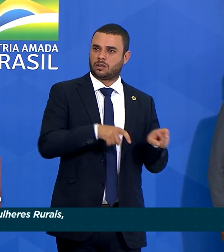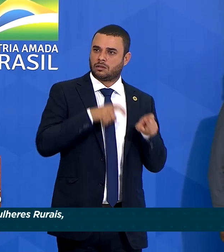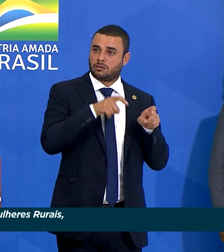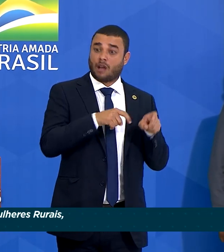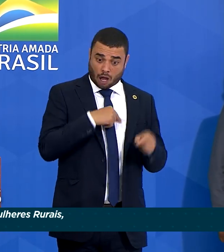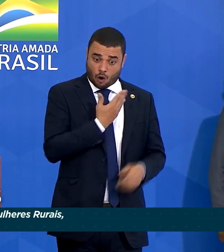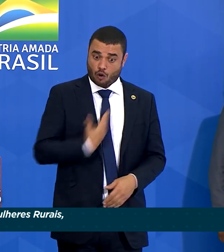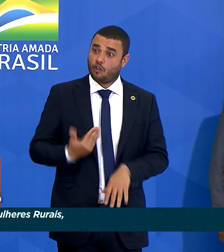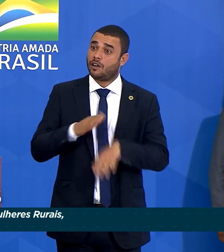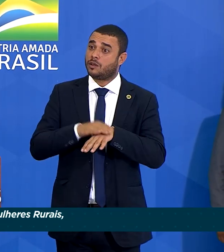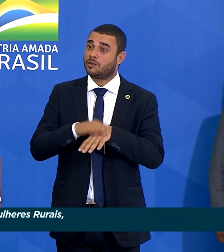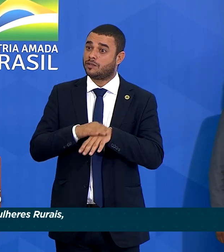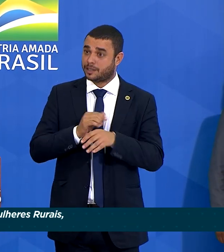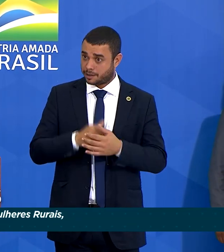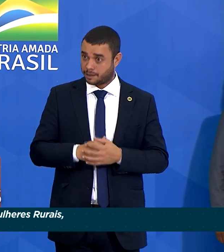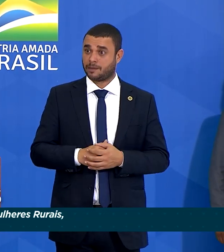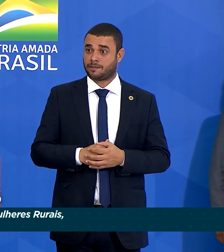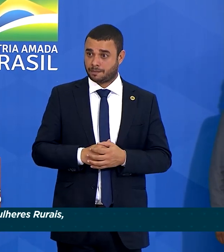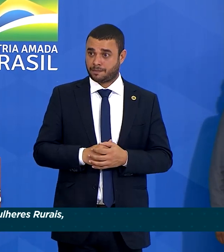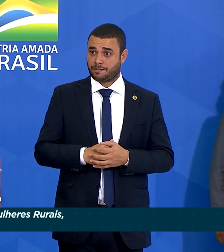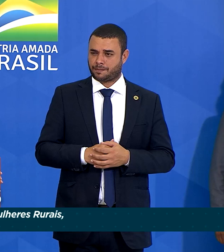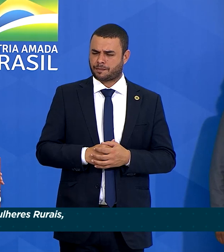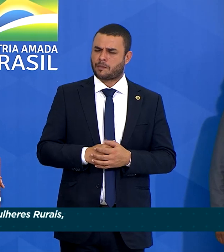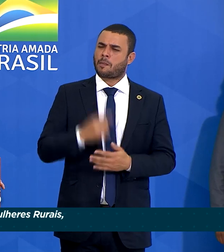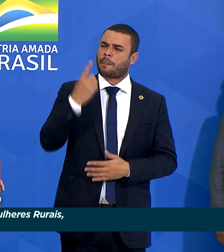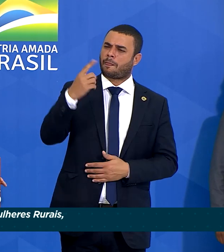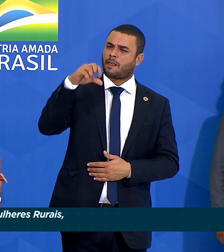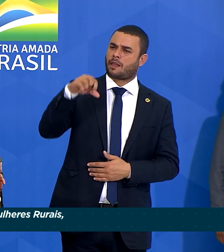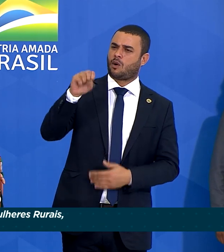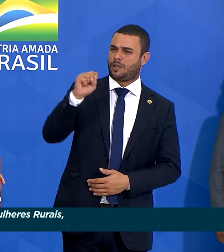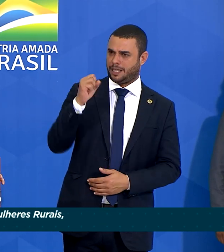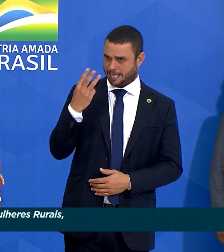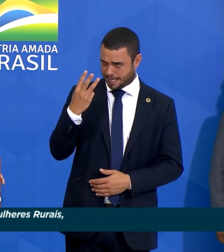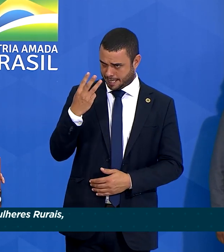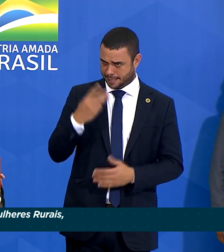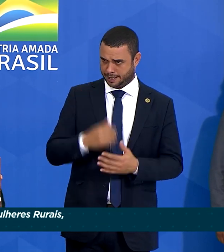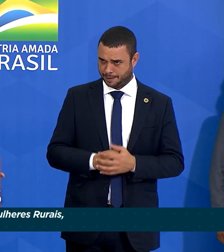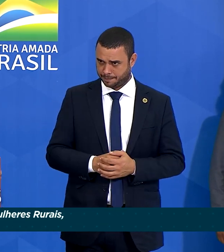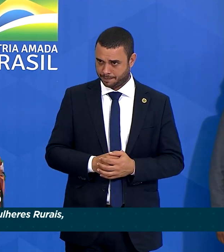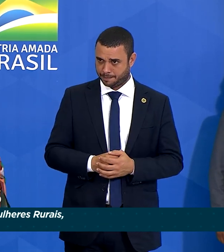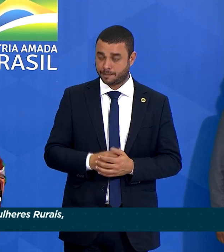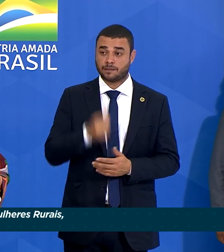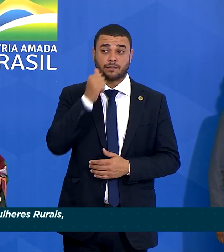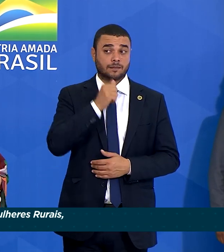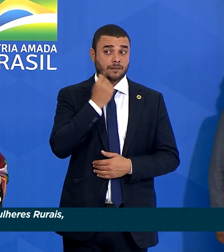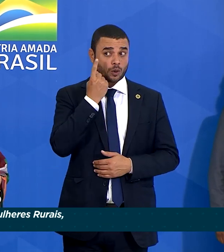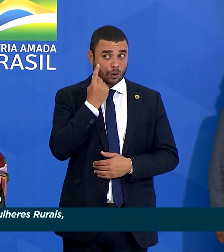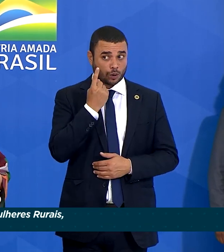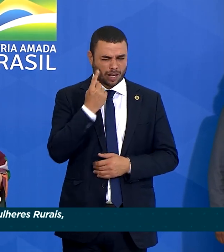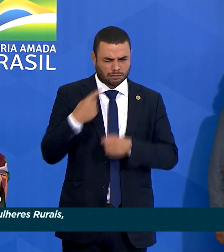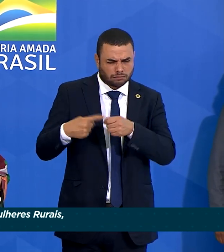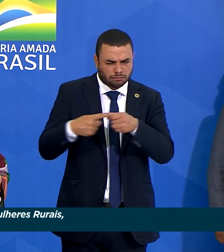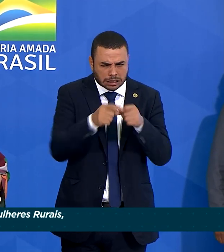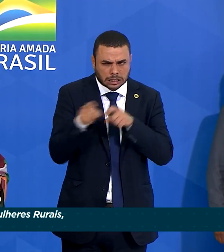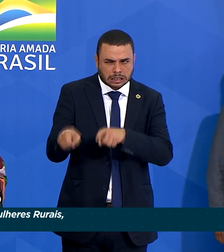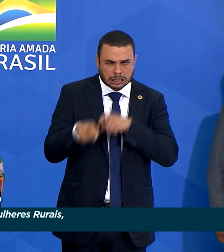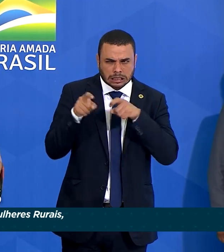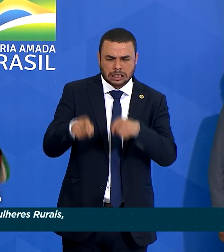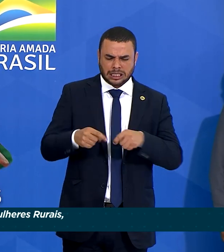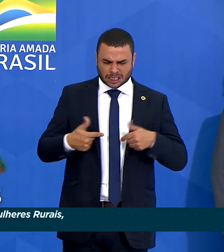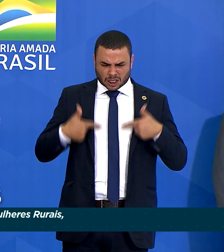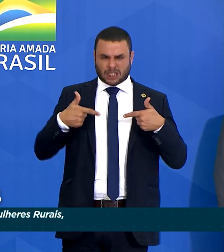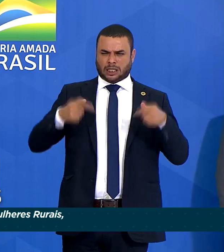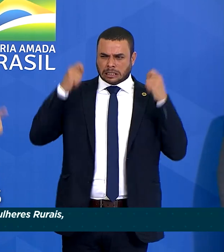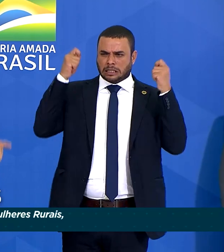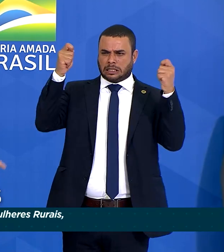este governo fez. Em 1983, uma mulher rural que lutava pelo